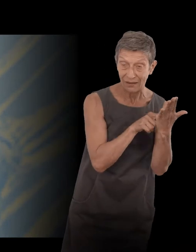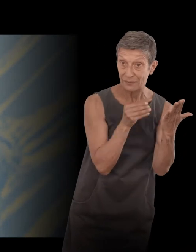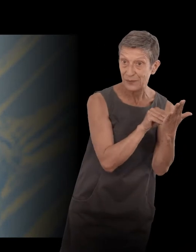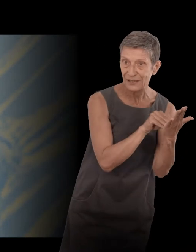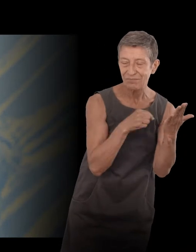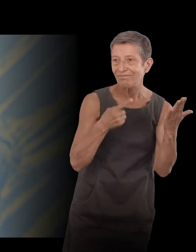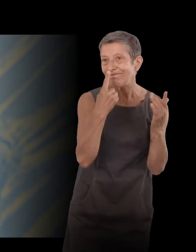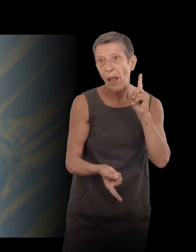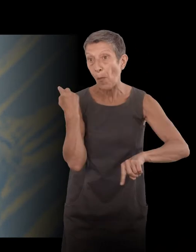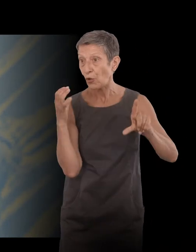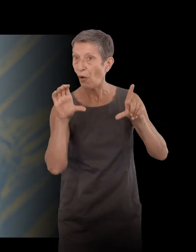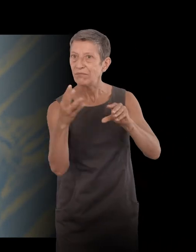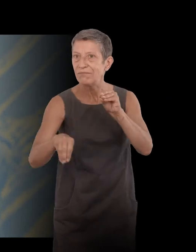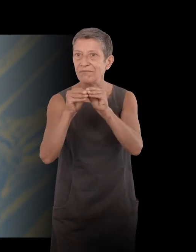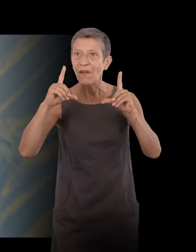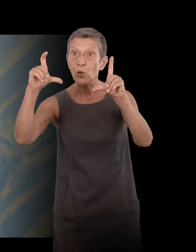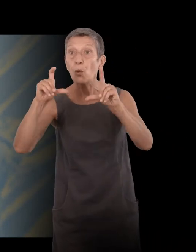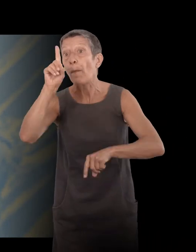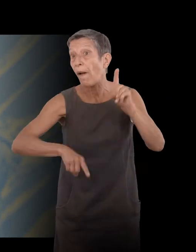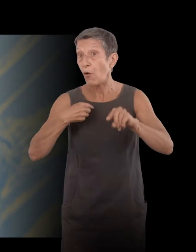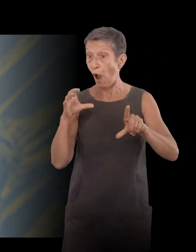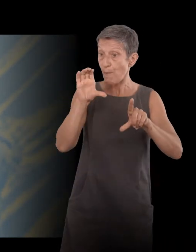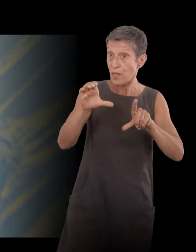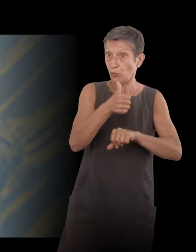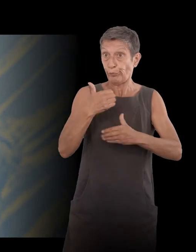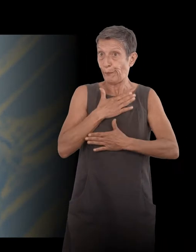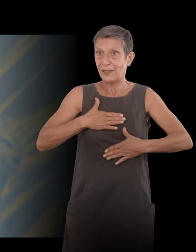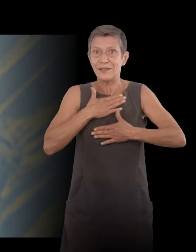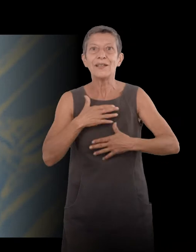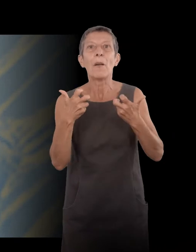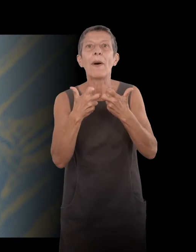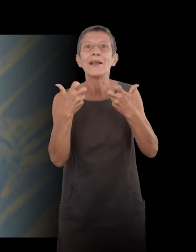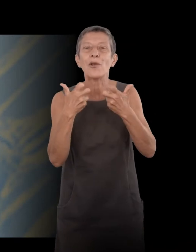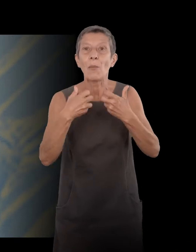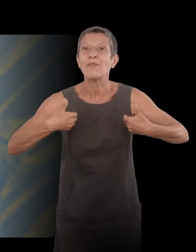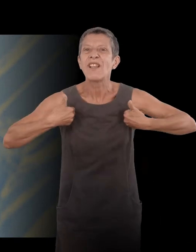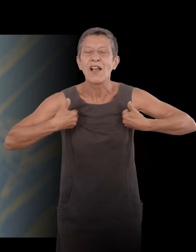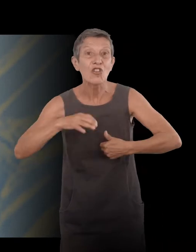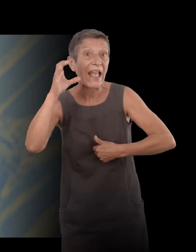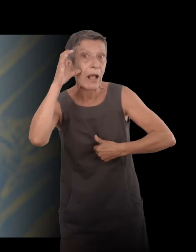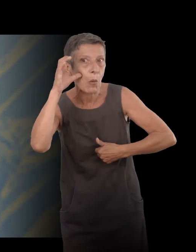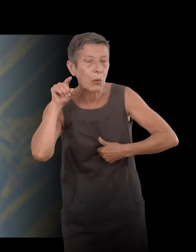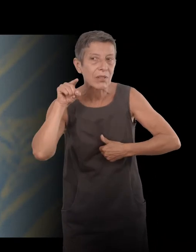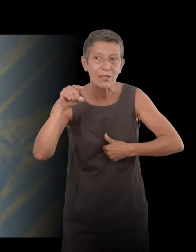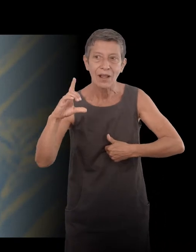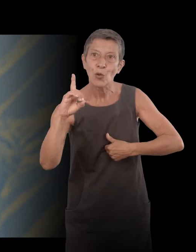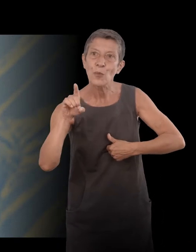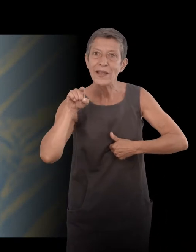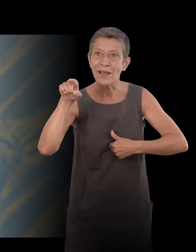Well, it was for the pleasure. When I look at the singe who listens to Pierre Dumayet in order to read what the singe had outlined,